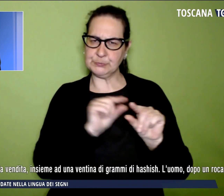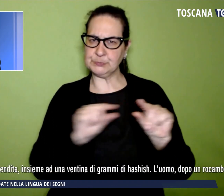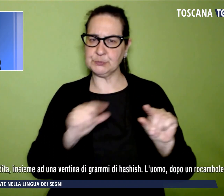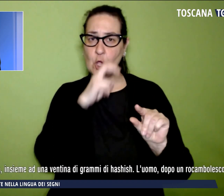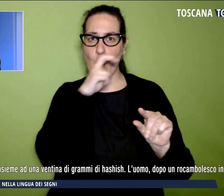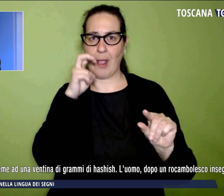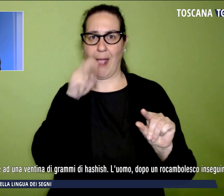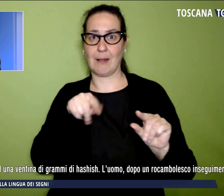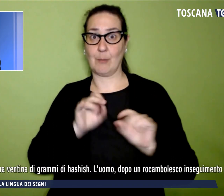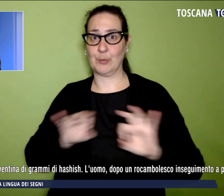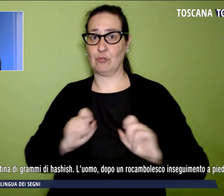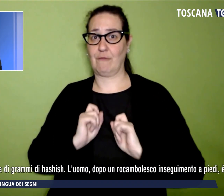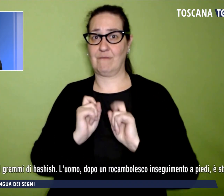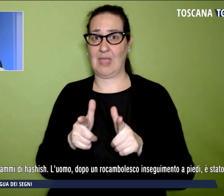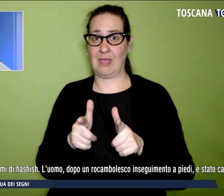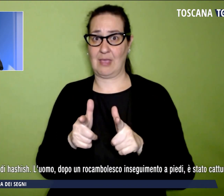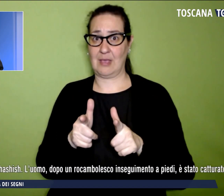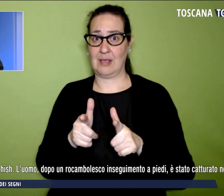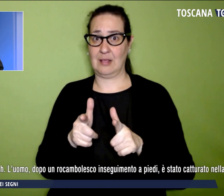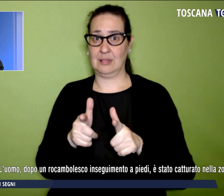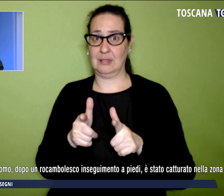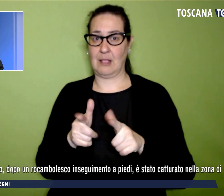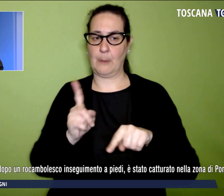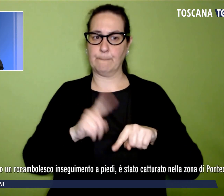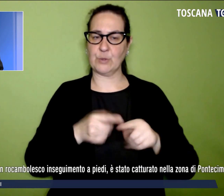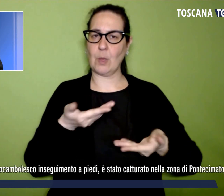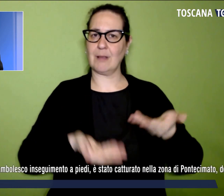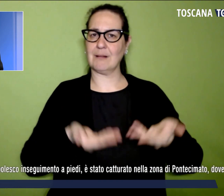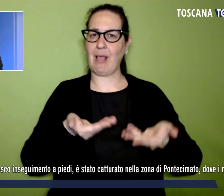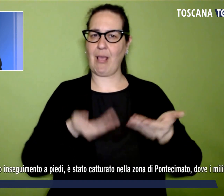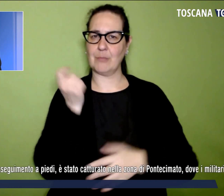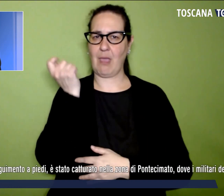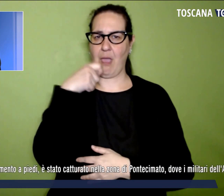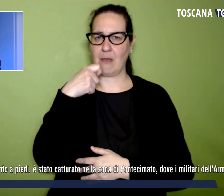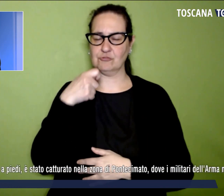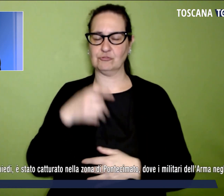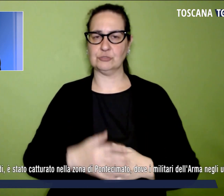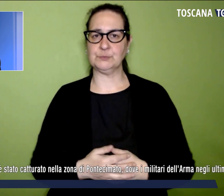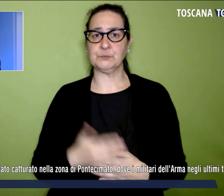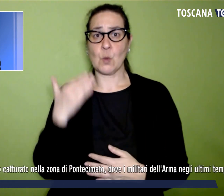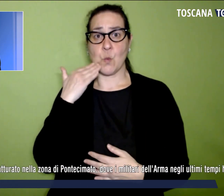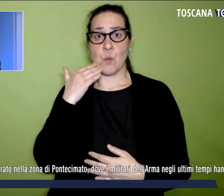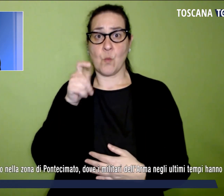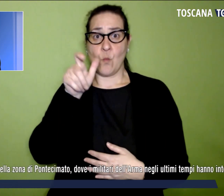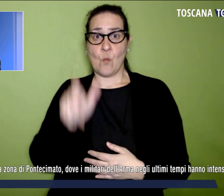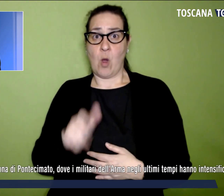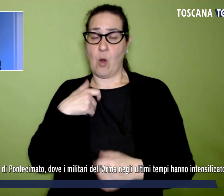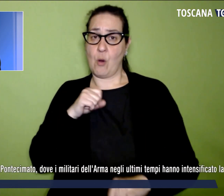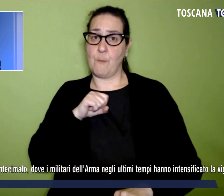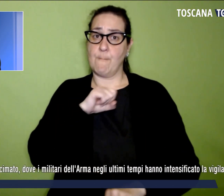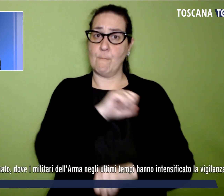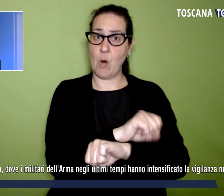insieme a diversi grammi di hashish. L'uomo è stato catturato dopo un